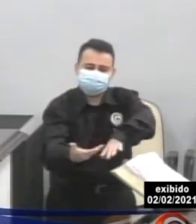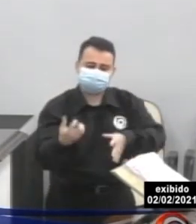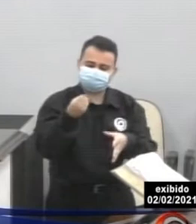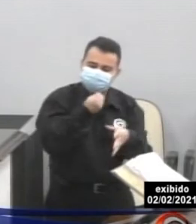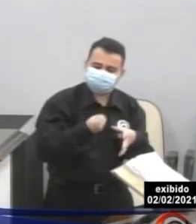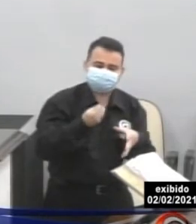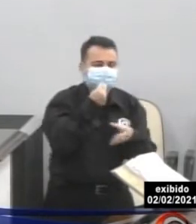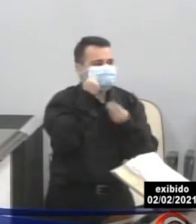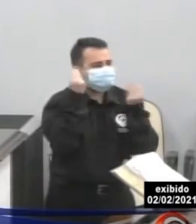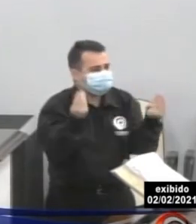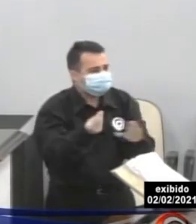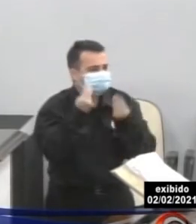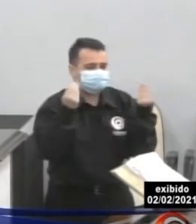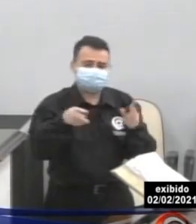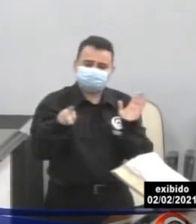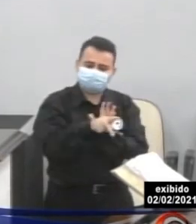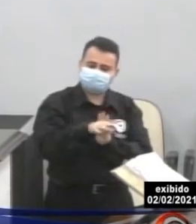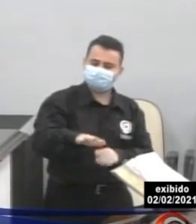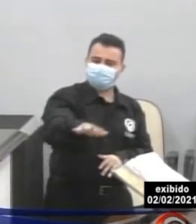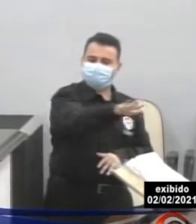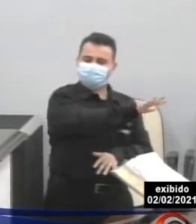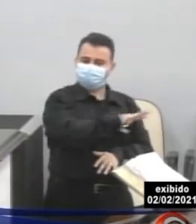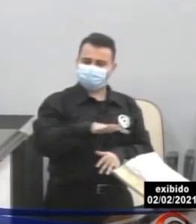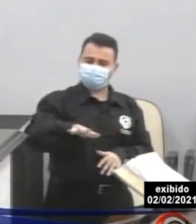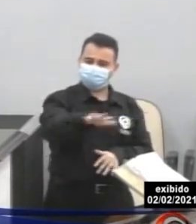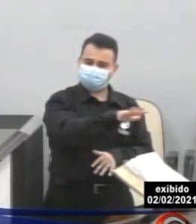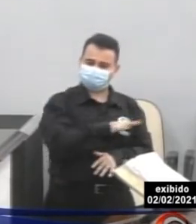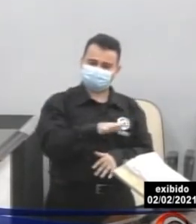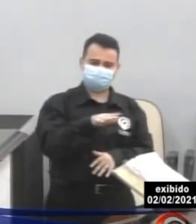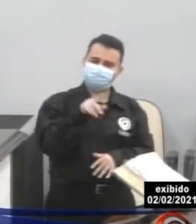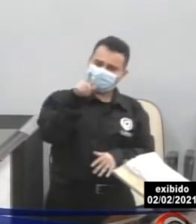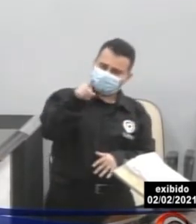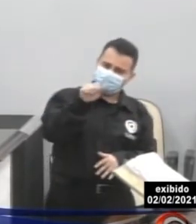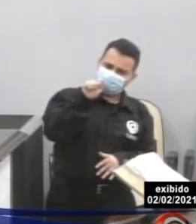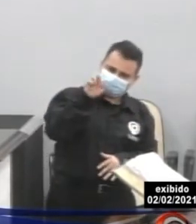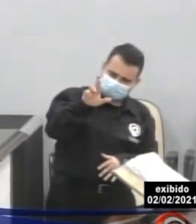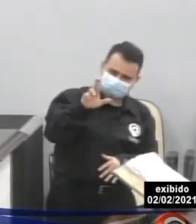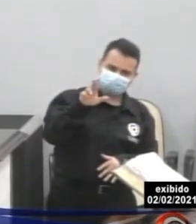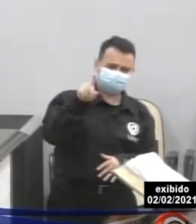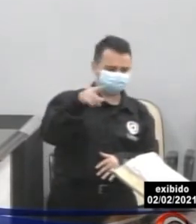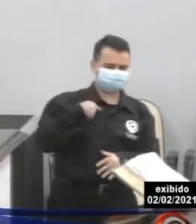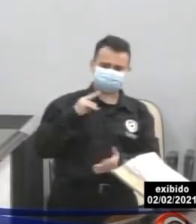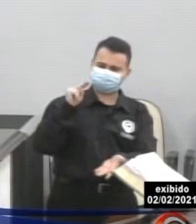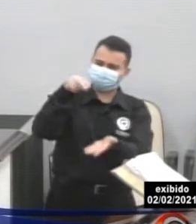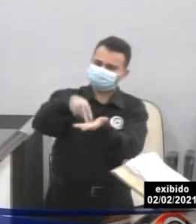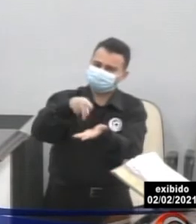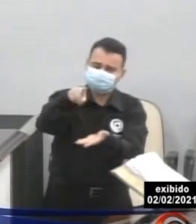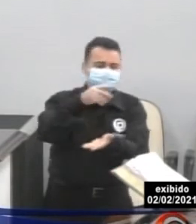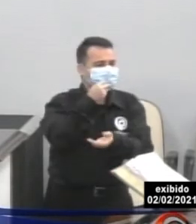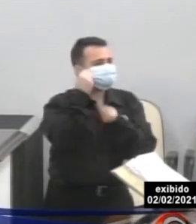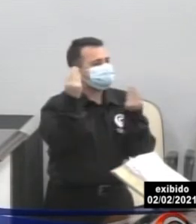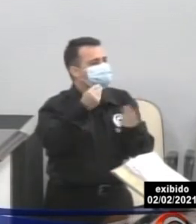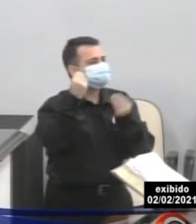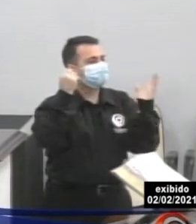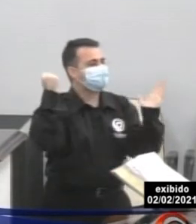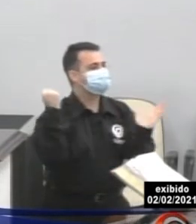Quantas vezes a gente viajou para uma cidade e foi naquele bar ou naquele restaurante comer algo que é tão particular daquilo?